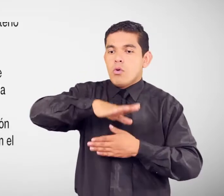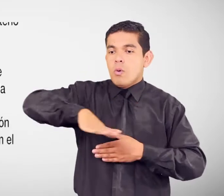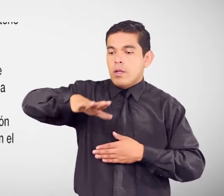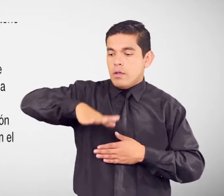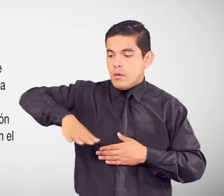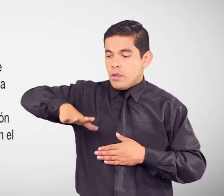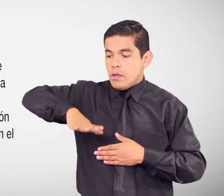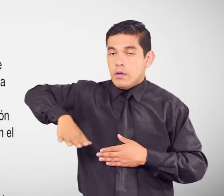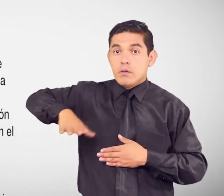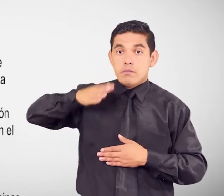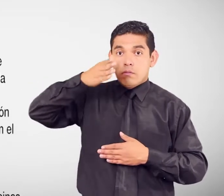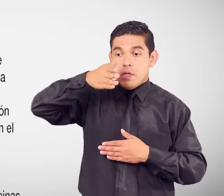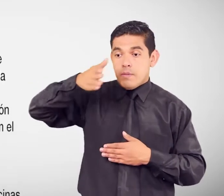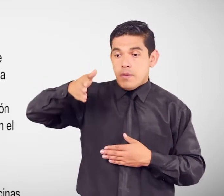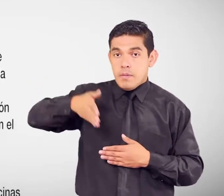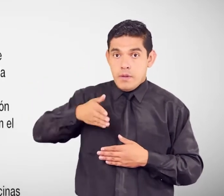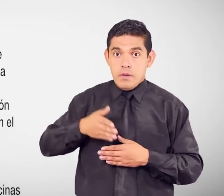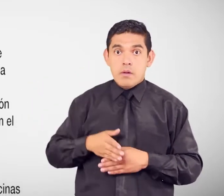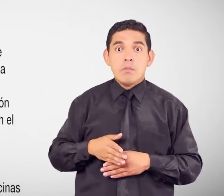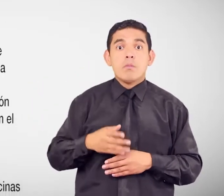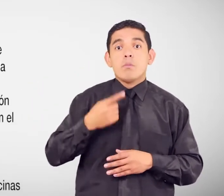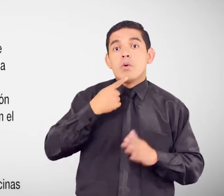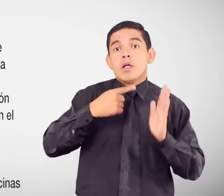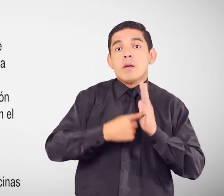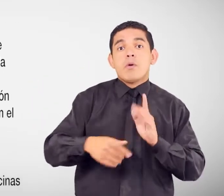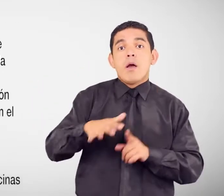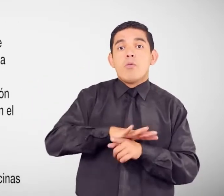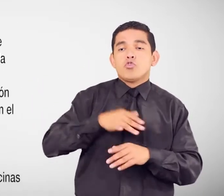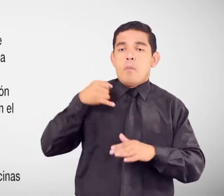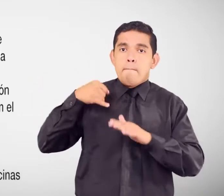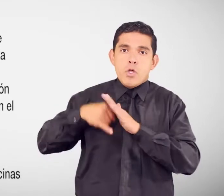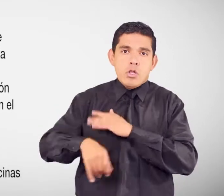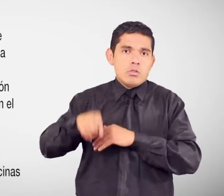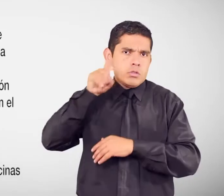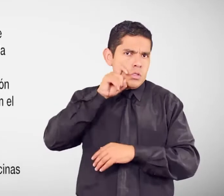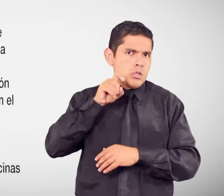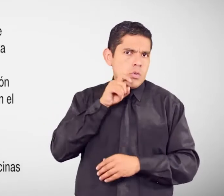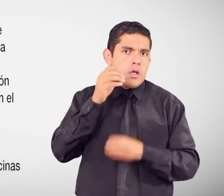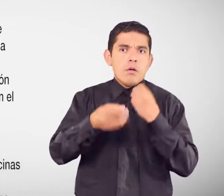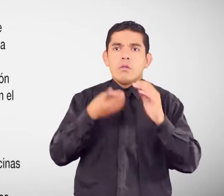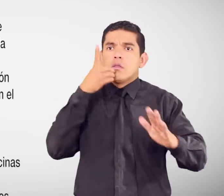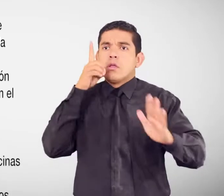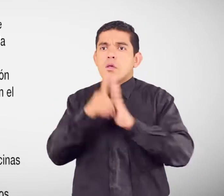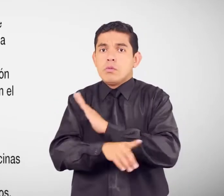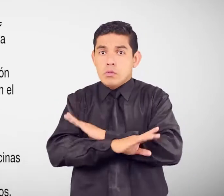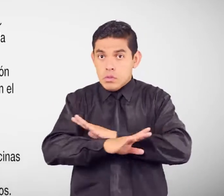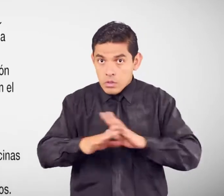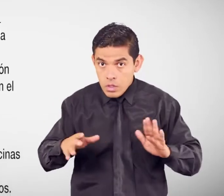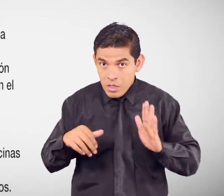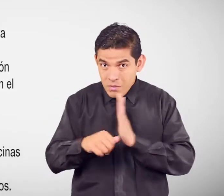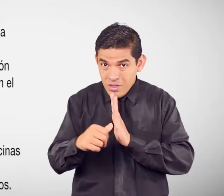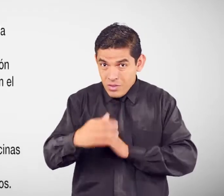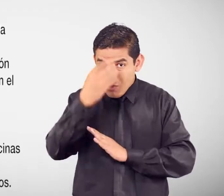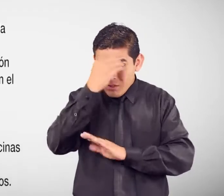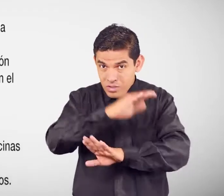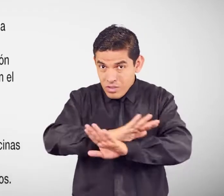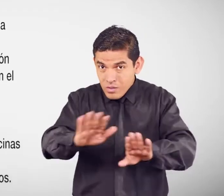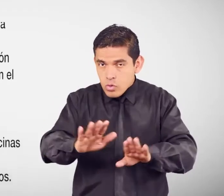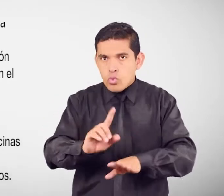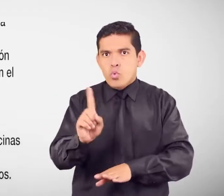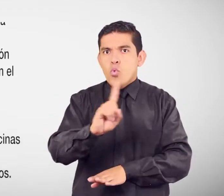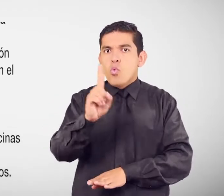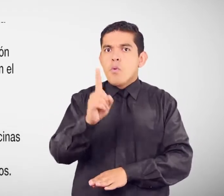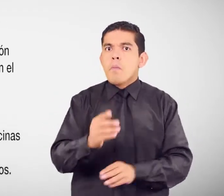sexual Y o violación sexual Aparte de hacer la denuncia En el Ministerio de Educación Acude a las oficinas de la